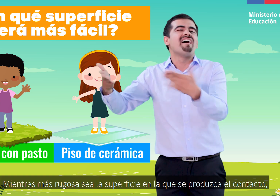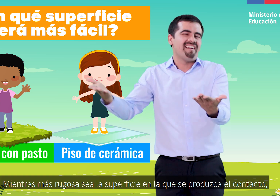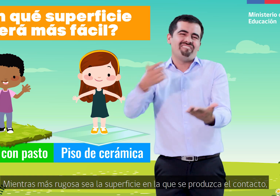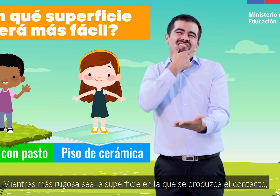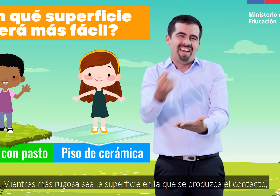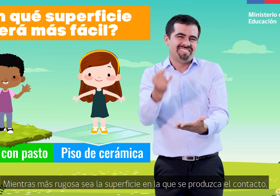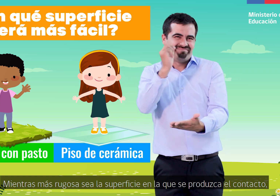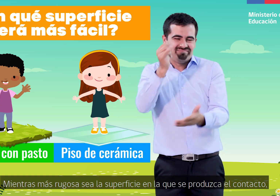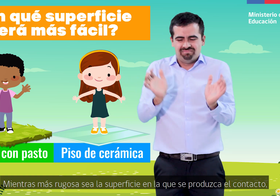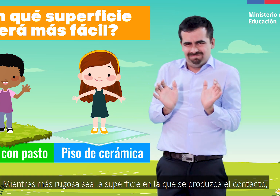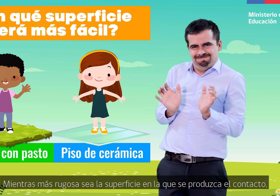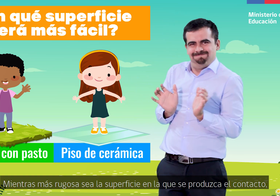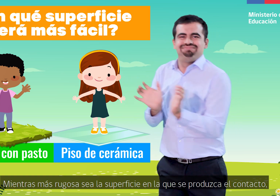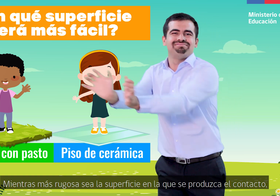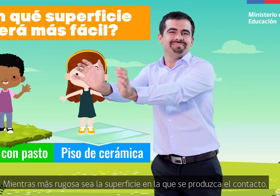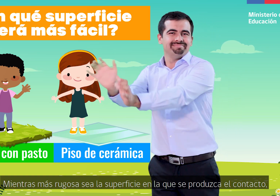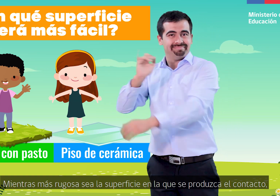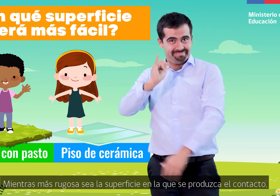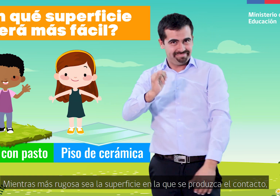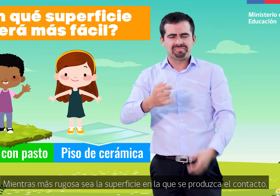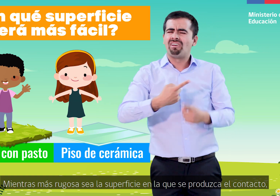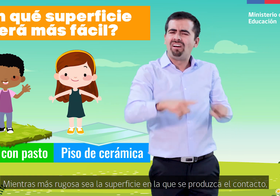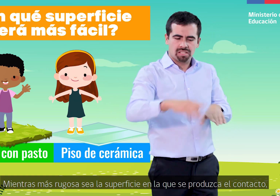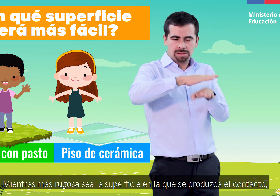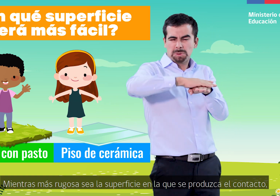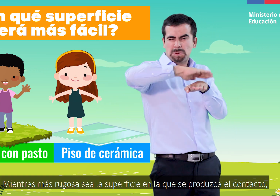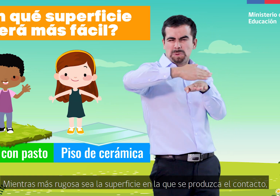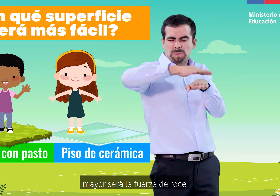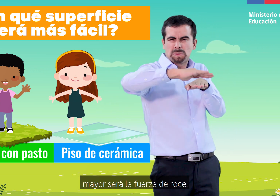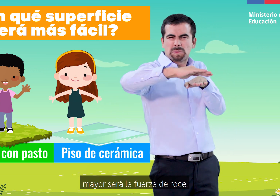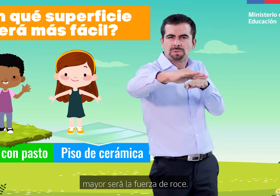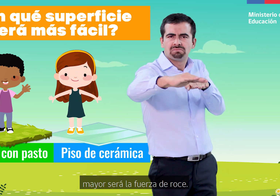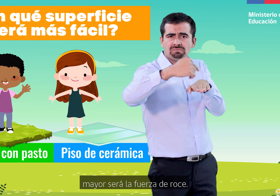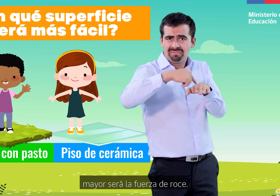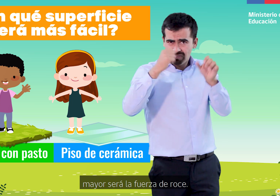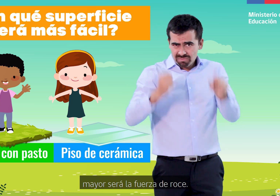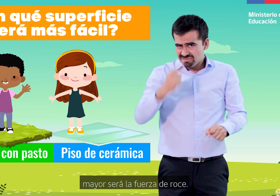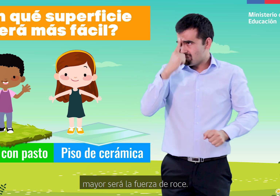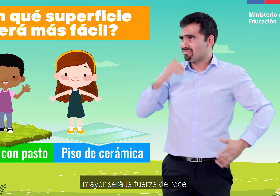Mientras más rugosa sea la superficie en la que se produzca el contacto, mayor será la fuerza de roce.